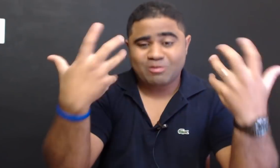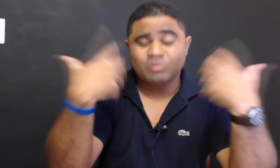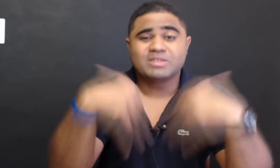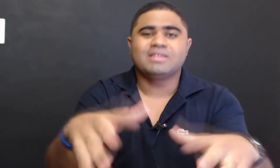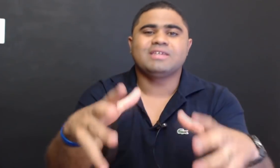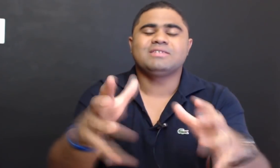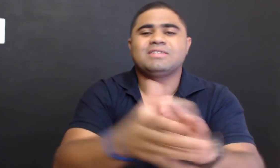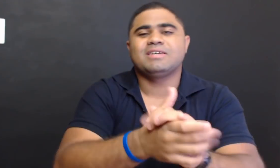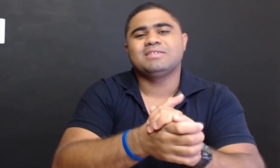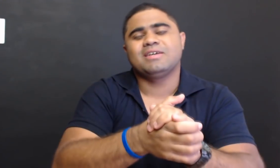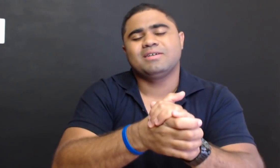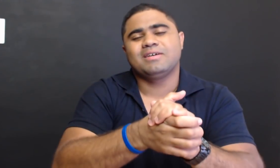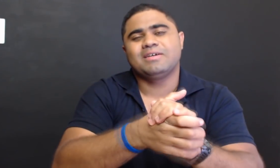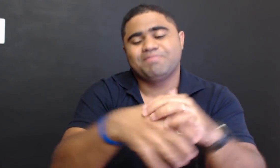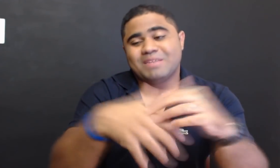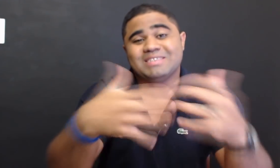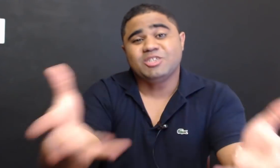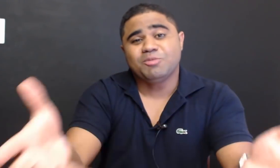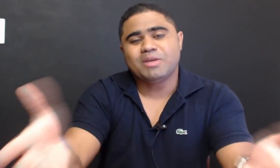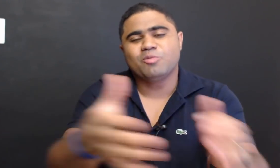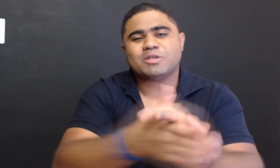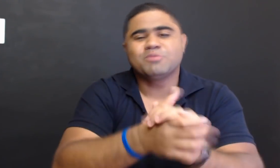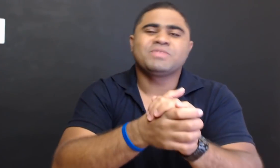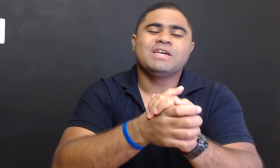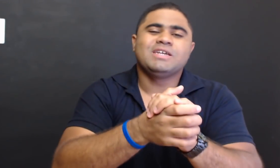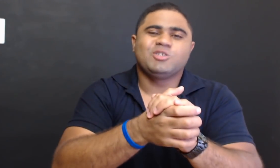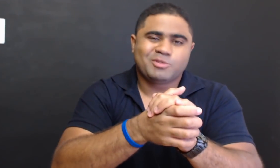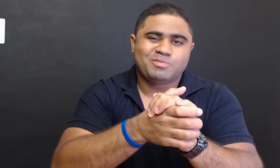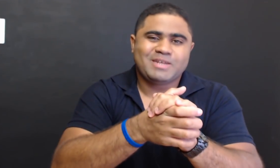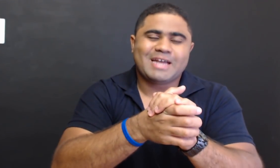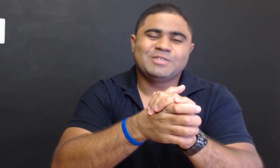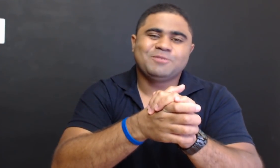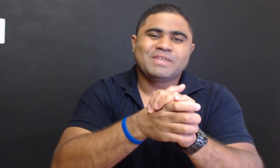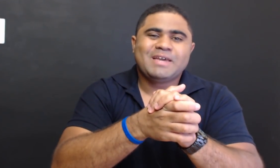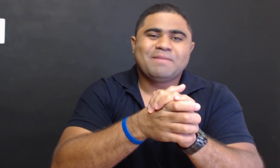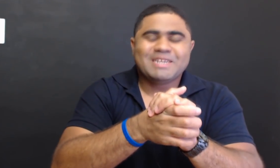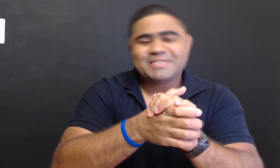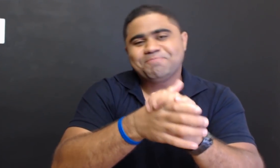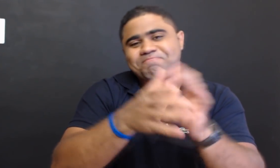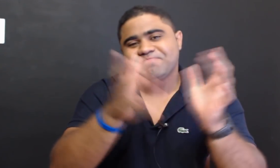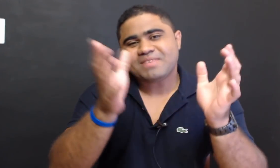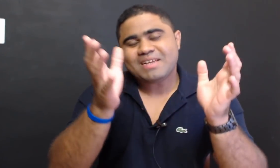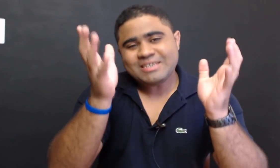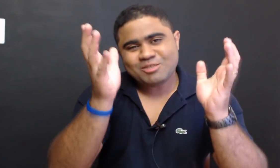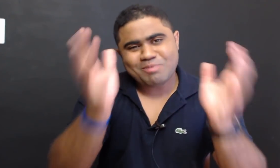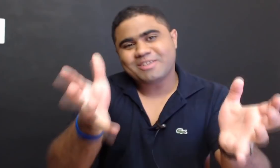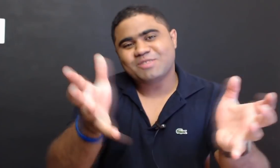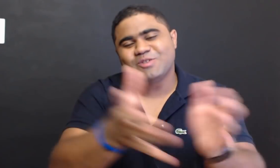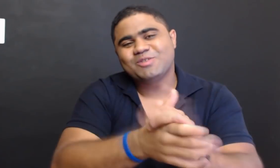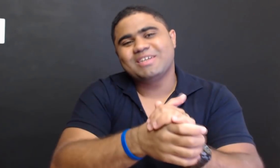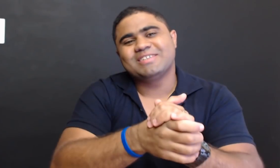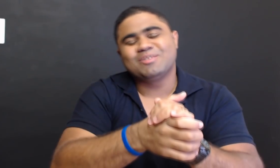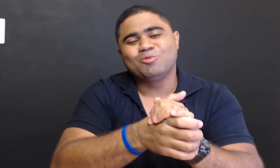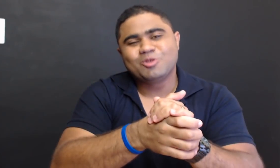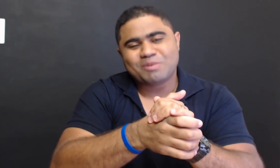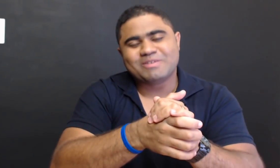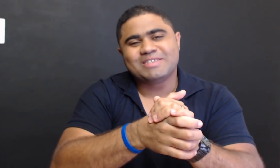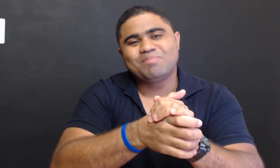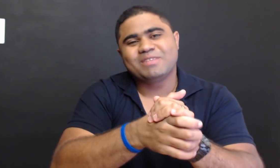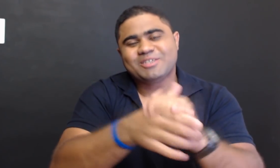conseguir ter esse sentimento mesmo, de prosperidade, beleza? Espero que esse vídeo tenha sido útil para você, tem